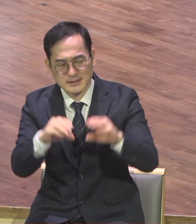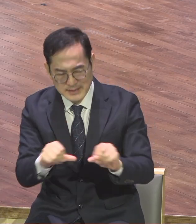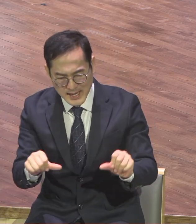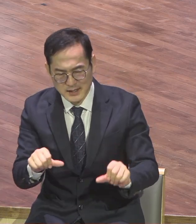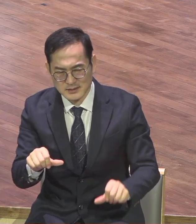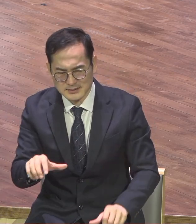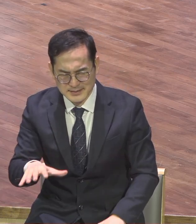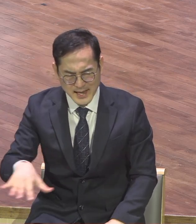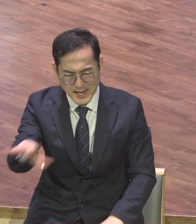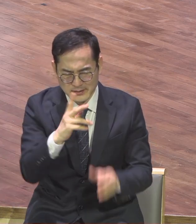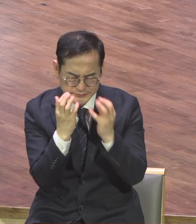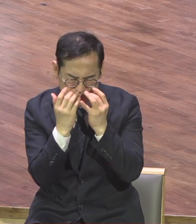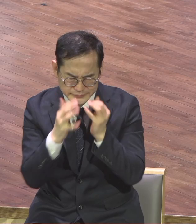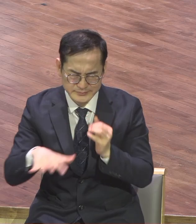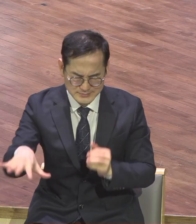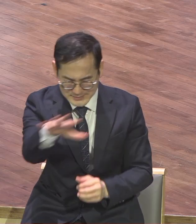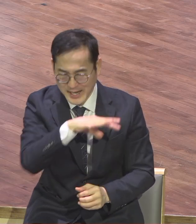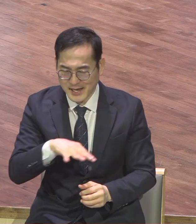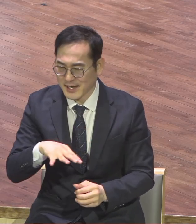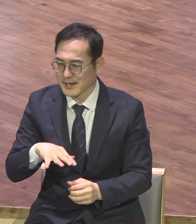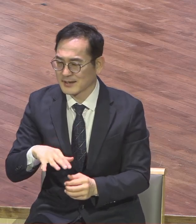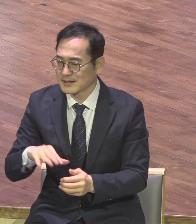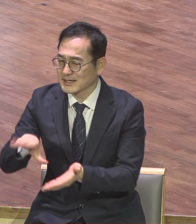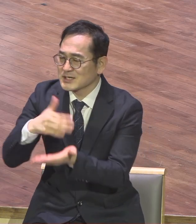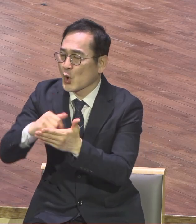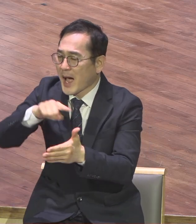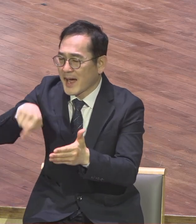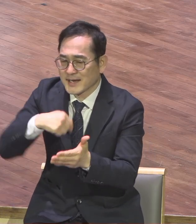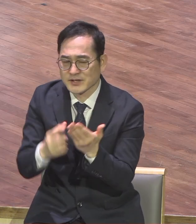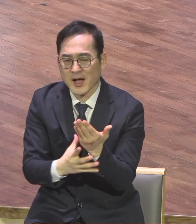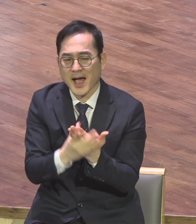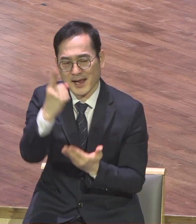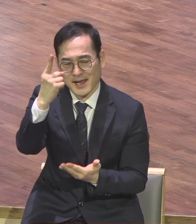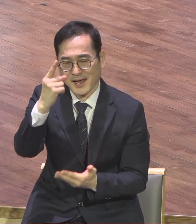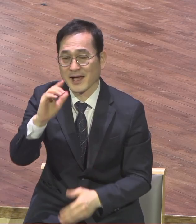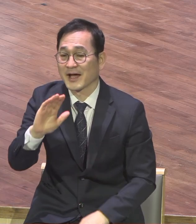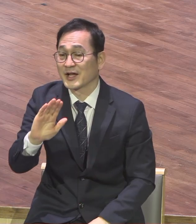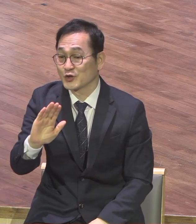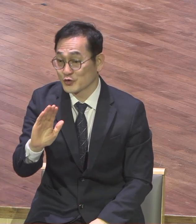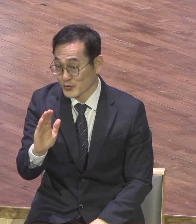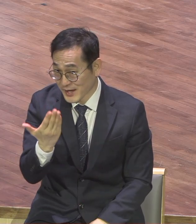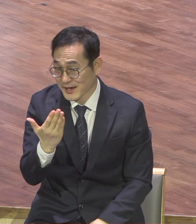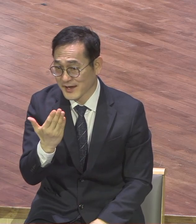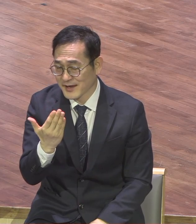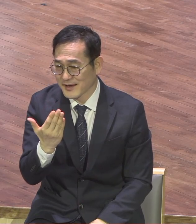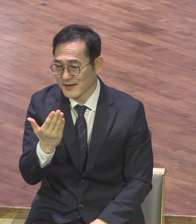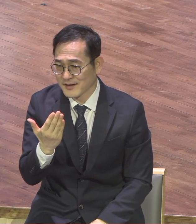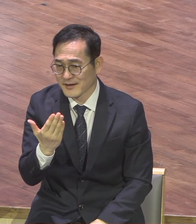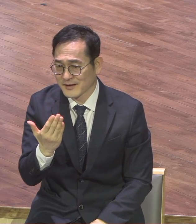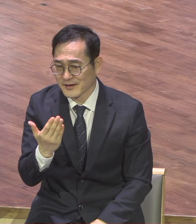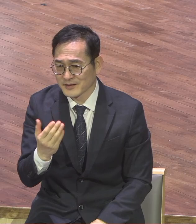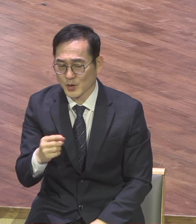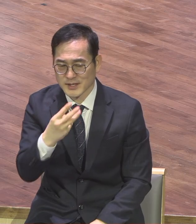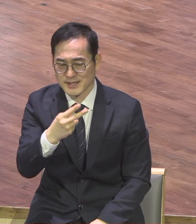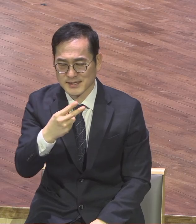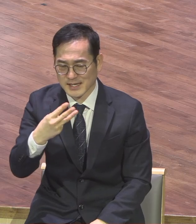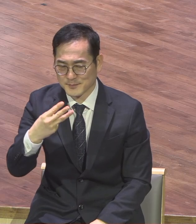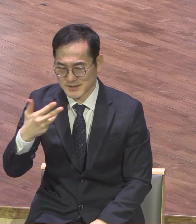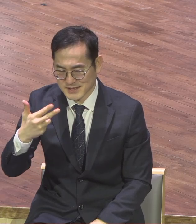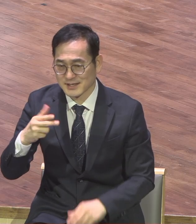그리스도 안에서 통일되게 하는 은약적 도전 2, 3, 7 나라 오천종족 이 보금화가 바로 우리에게